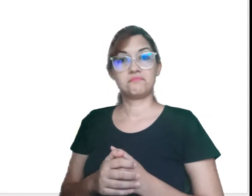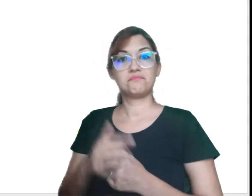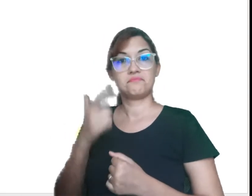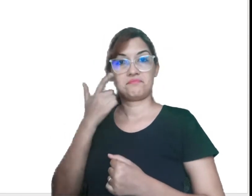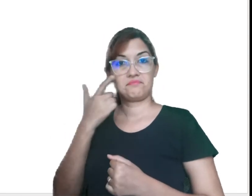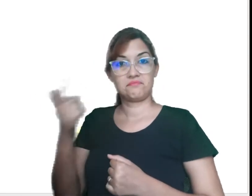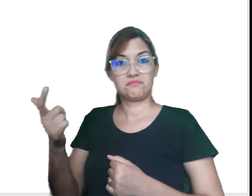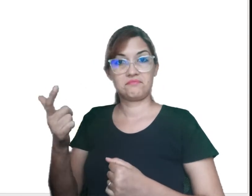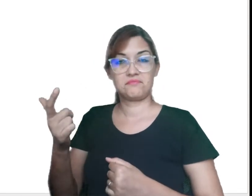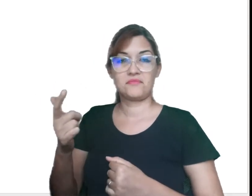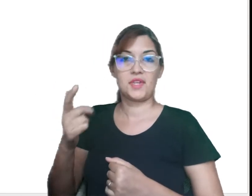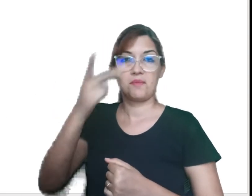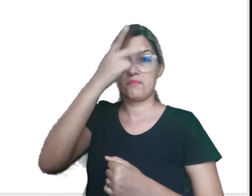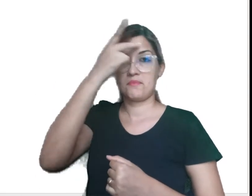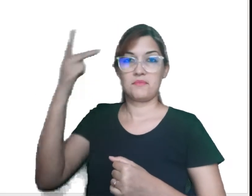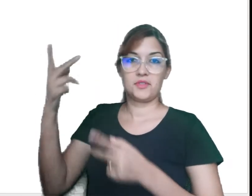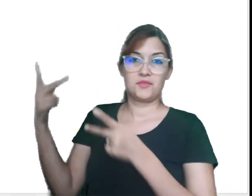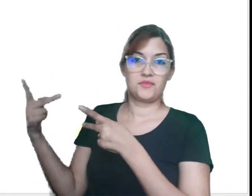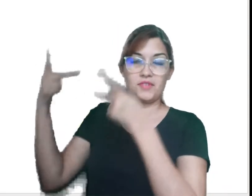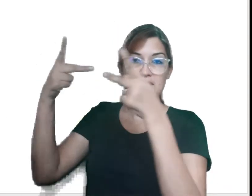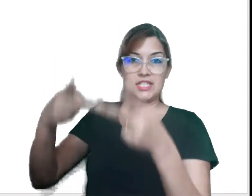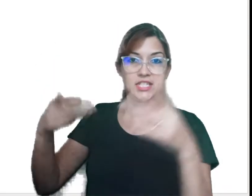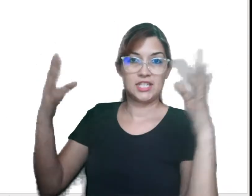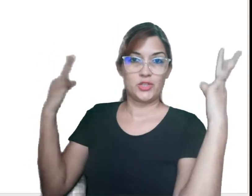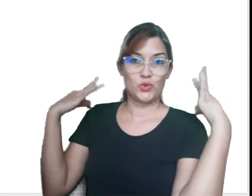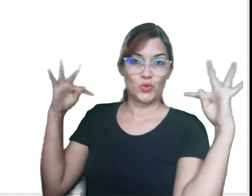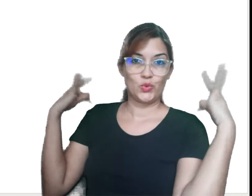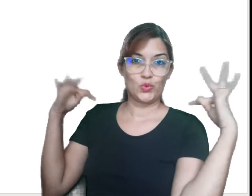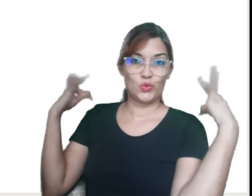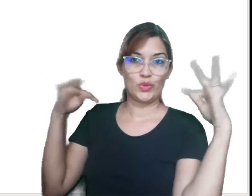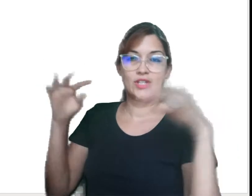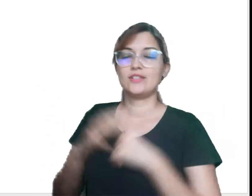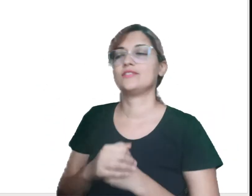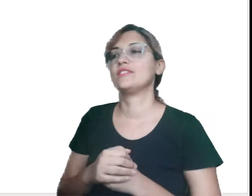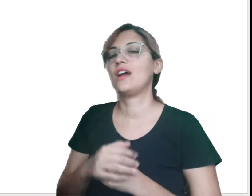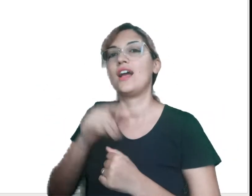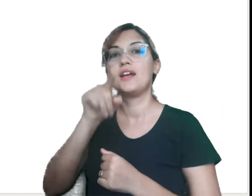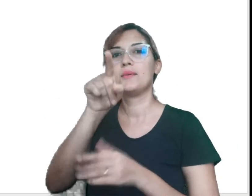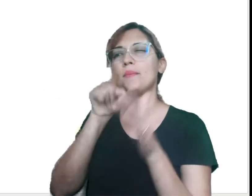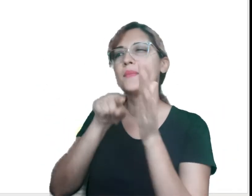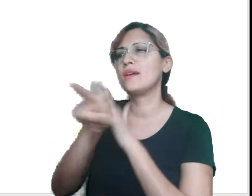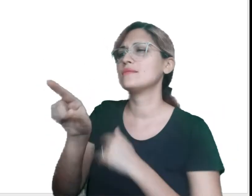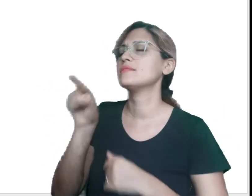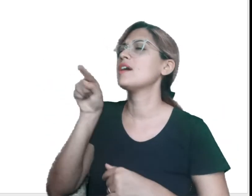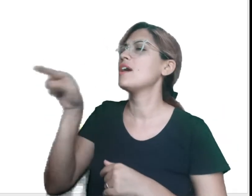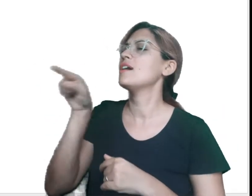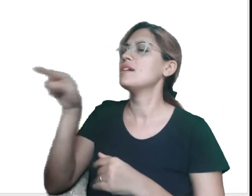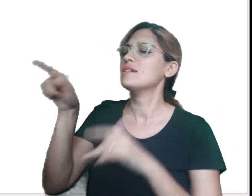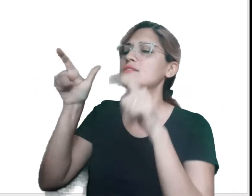Então, veja, né? Um turista vem visitar aqui e aí você pergunta. E onde ele é?